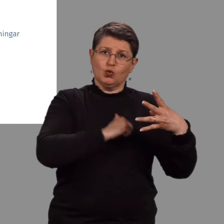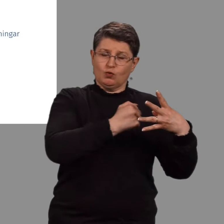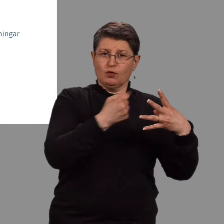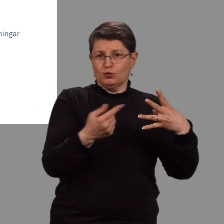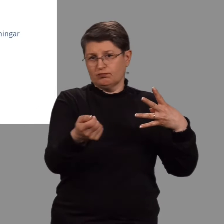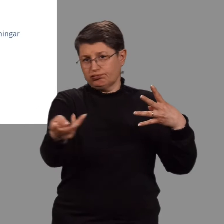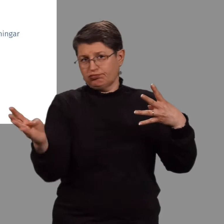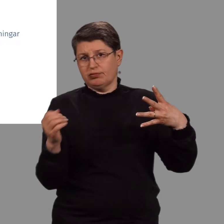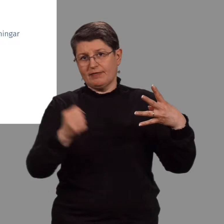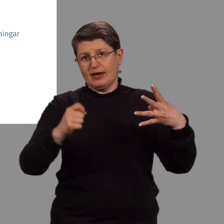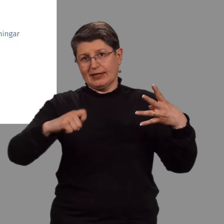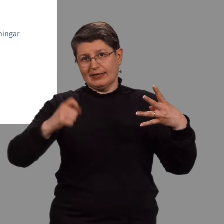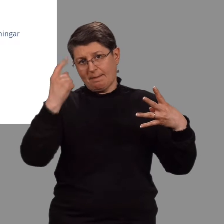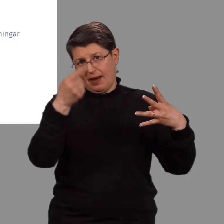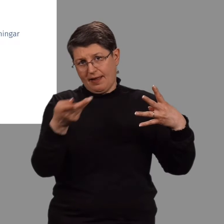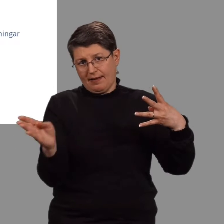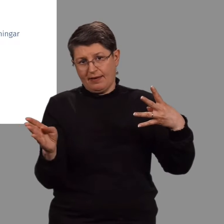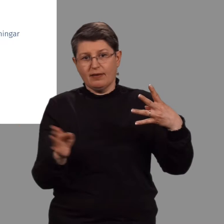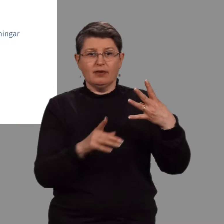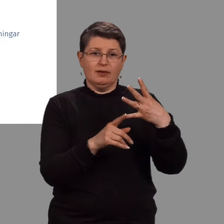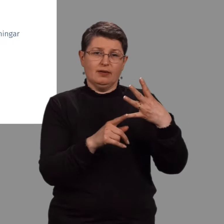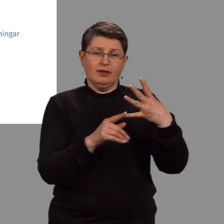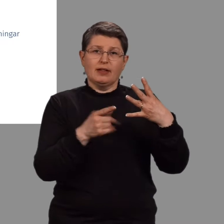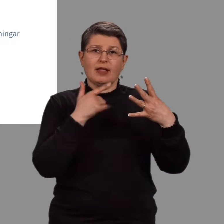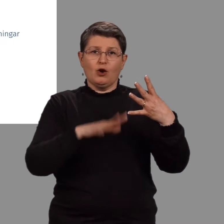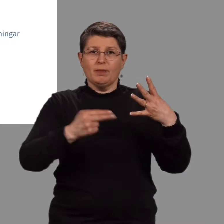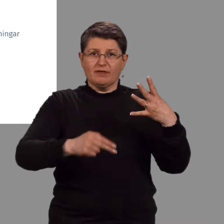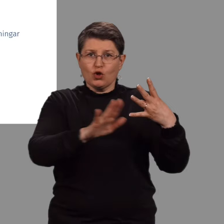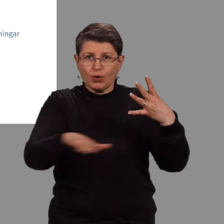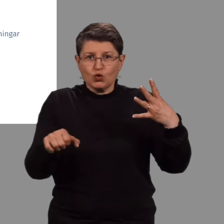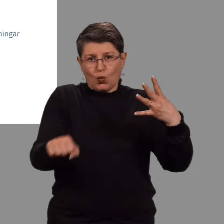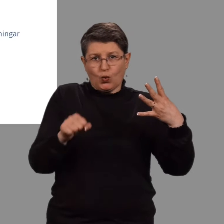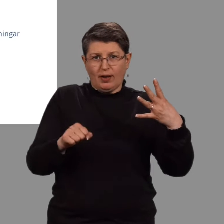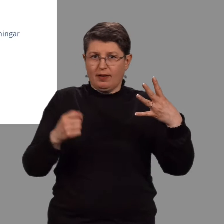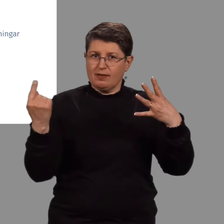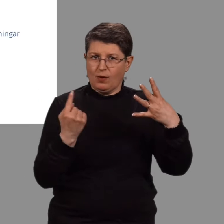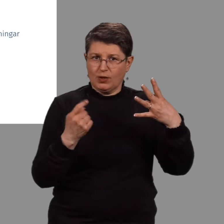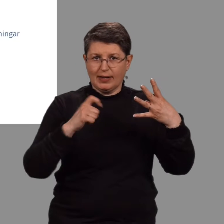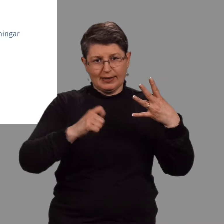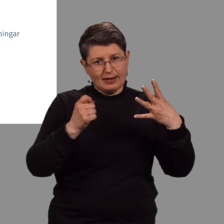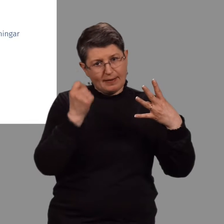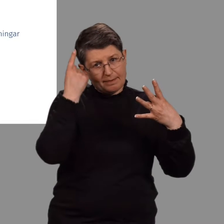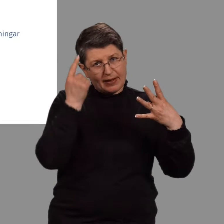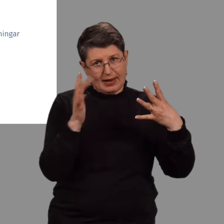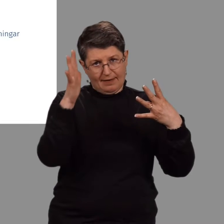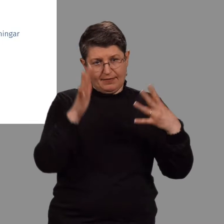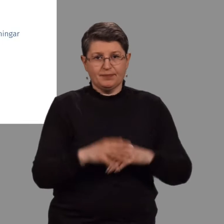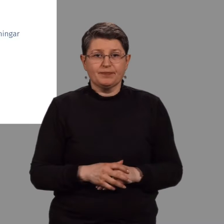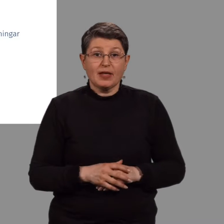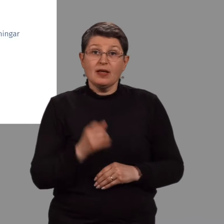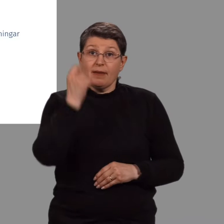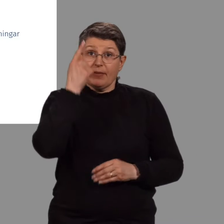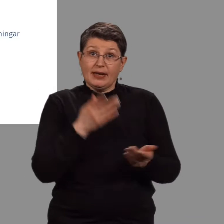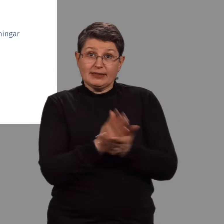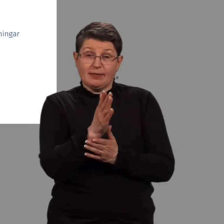aðila sem starfa á svið menningar og loks bent á mikilvægi þáttukur barna og ungmynna í menningarlífinu. Menningarstefnan frá